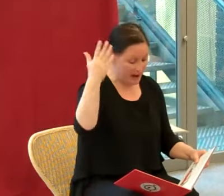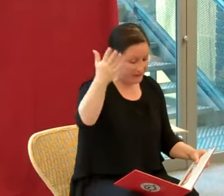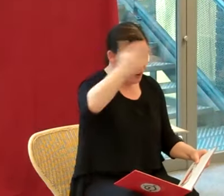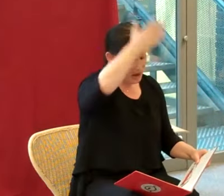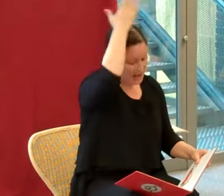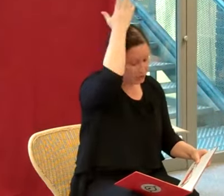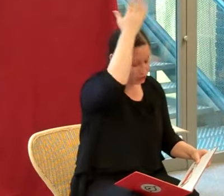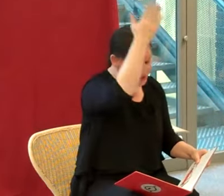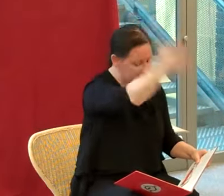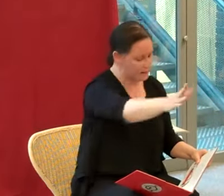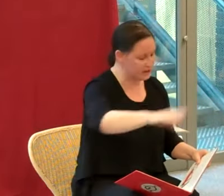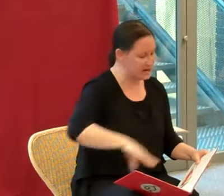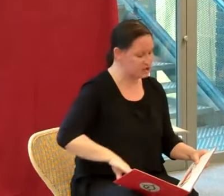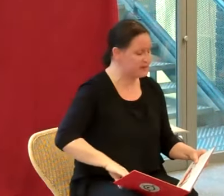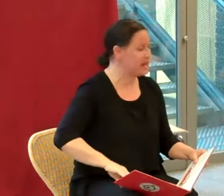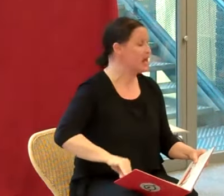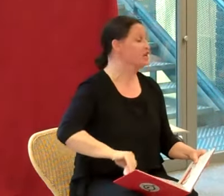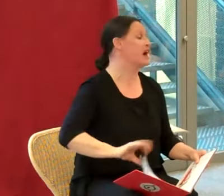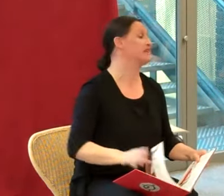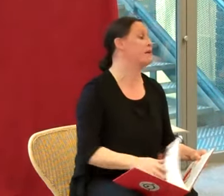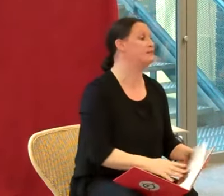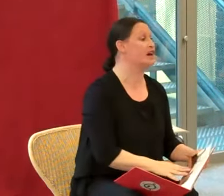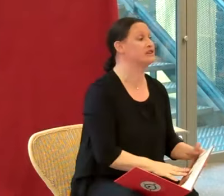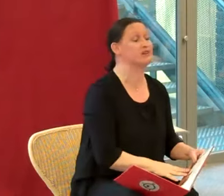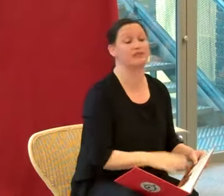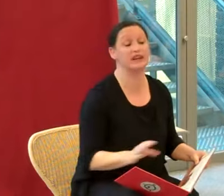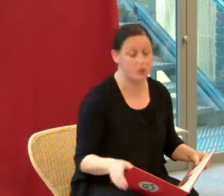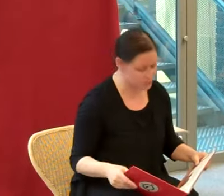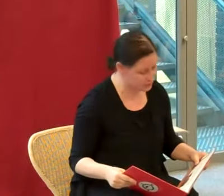plafond, ils durent aussi ramonner la cheminée, car Dame Dinde était frileux.